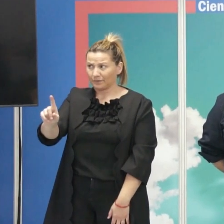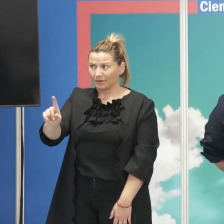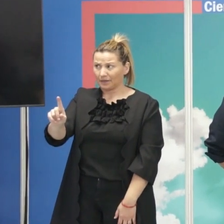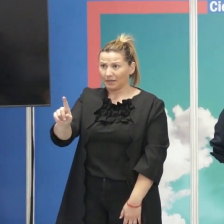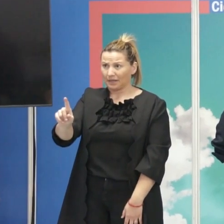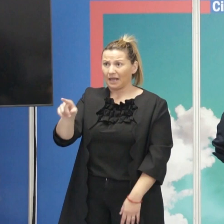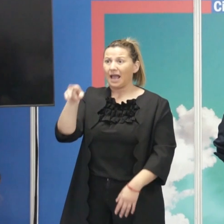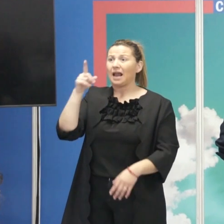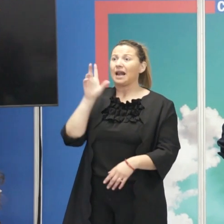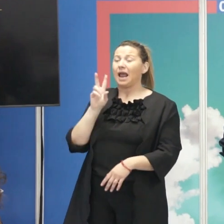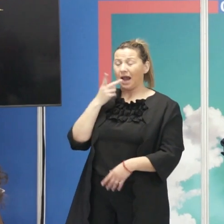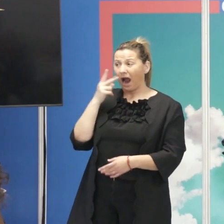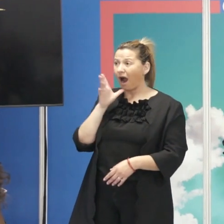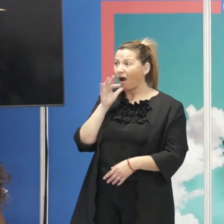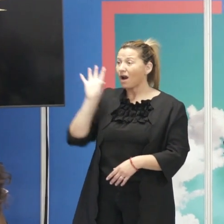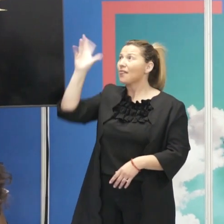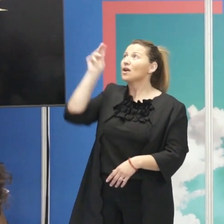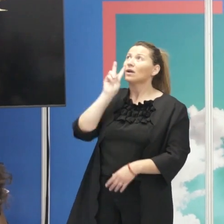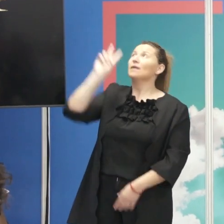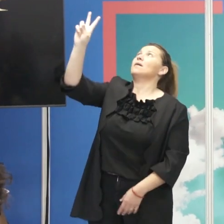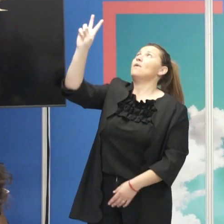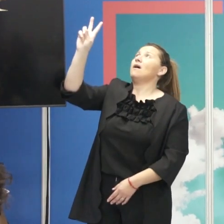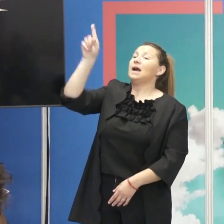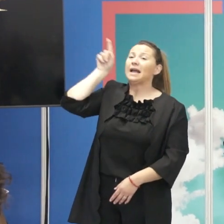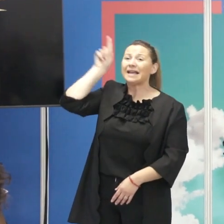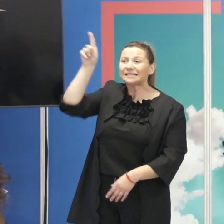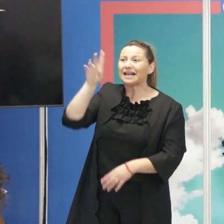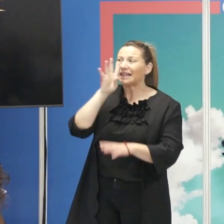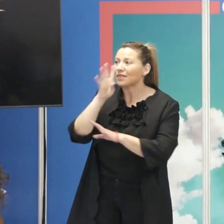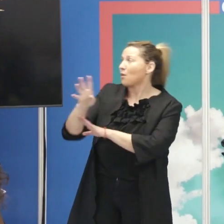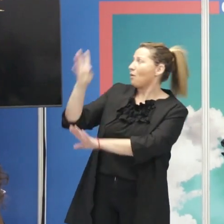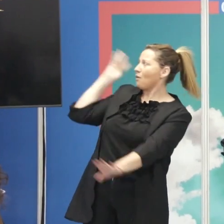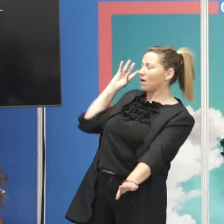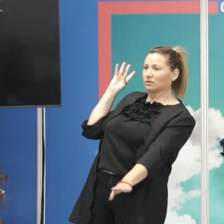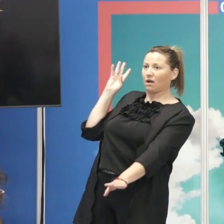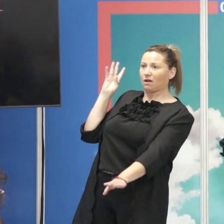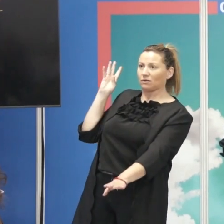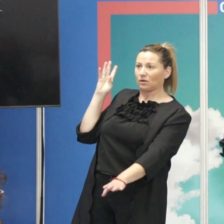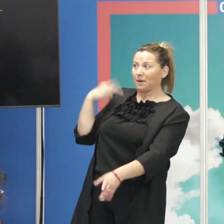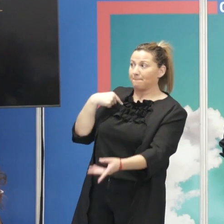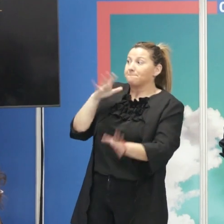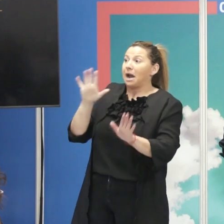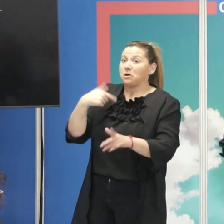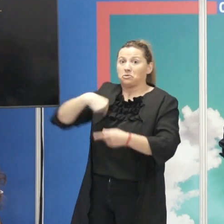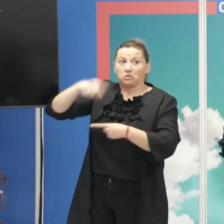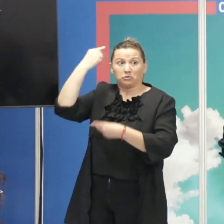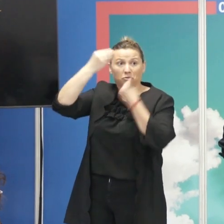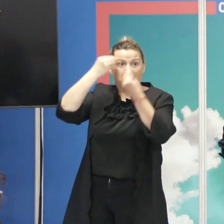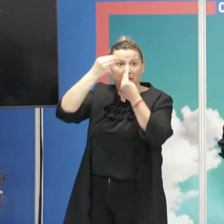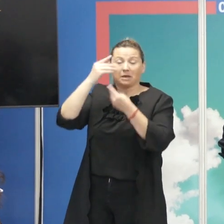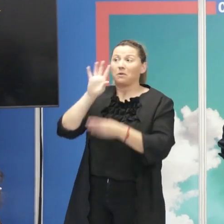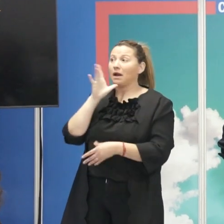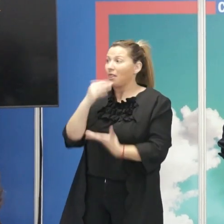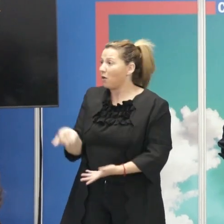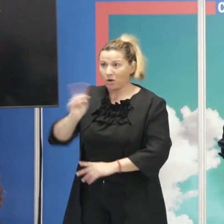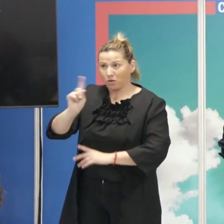hace una cantidad de tiempo que depende de la distancia a la que está. Y eso implica que podemos hacer un viaje en el espacio y al mismo